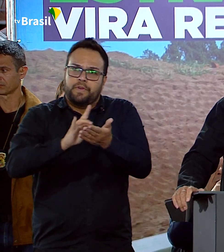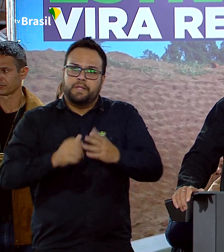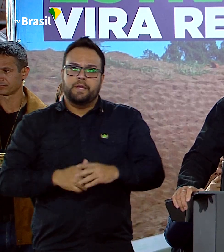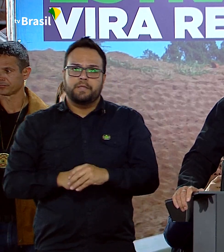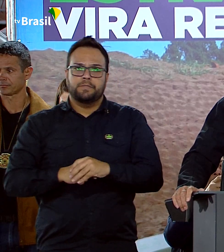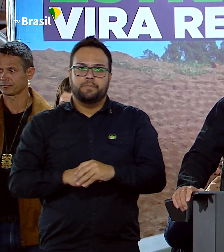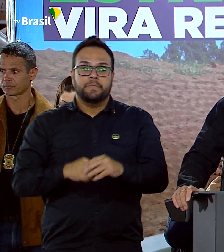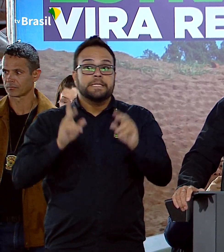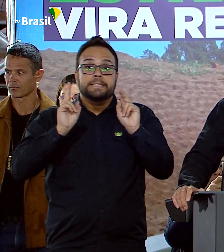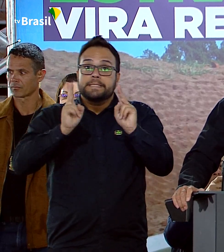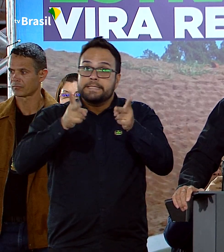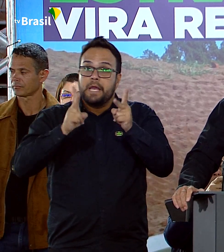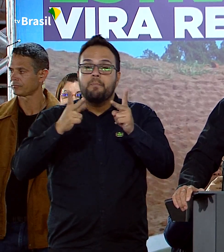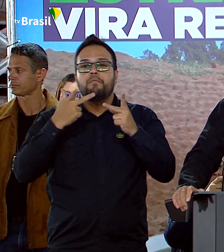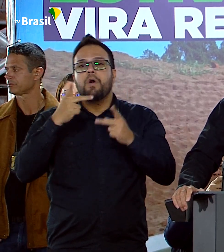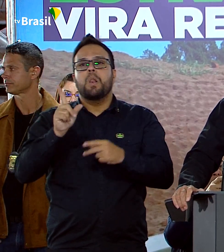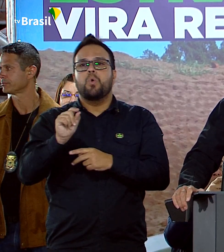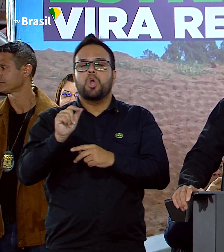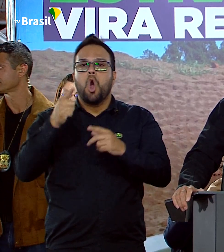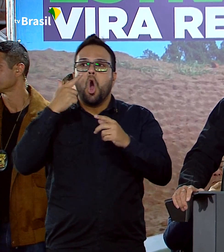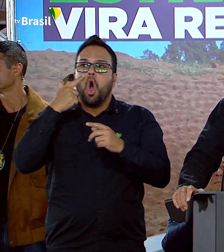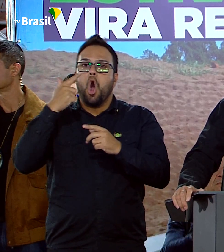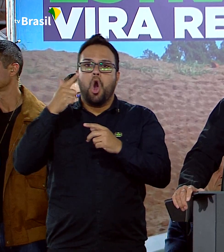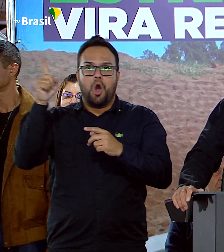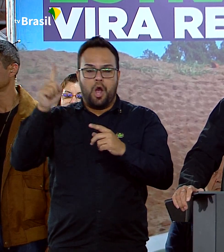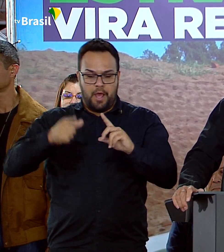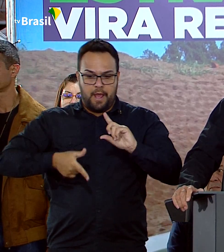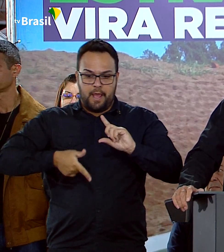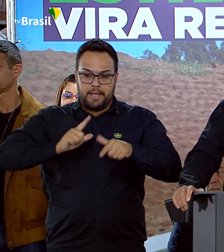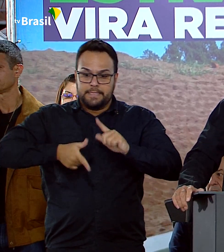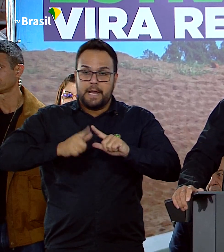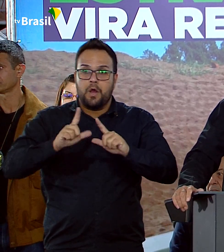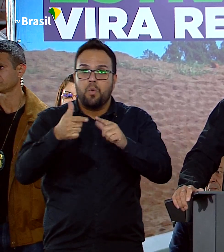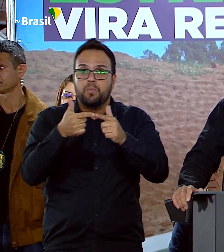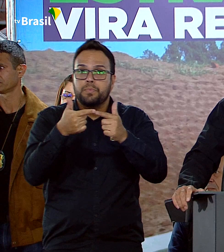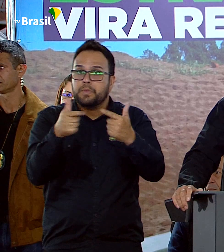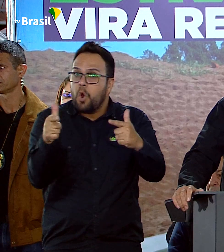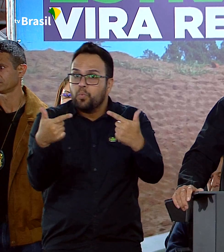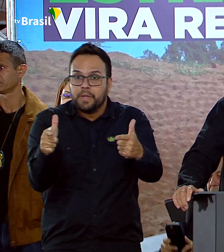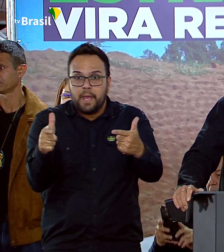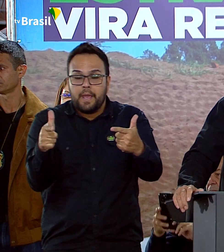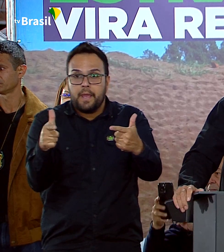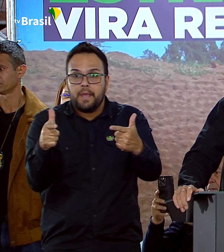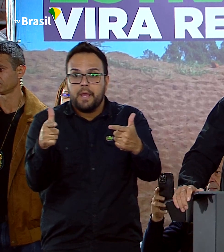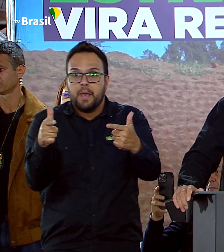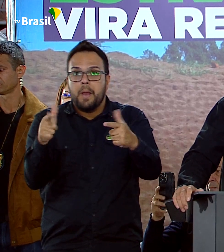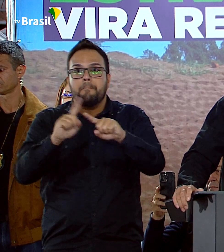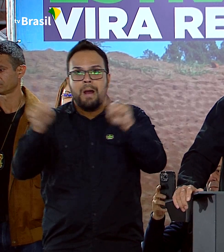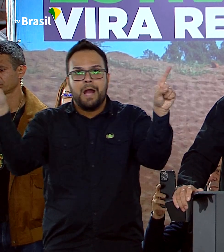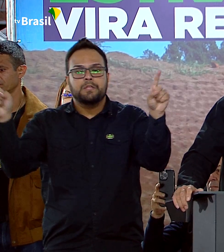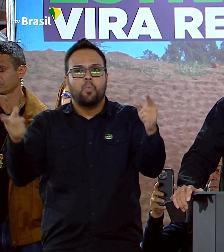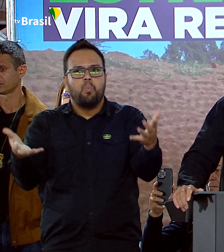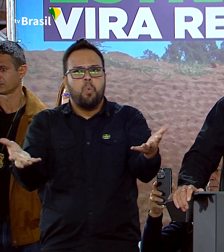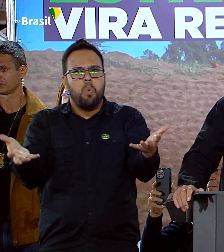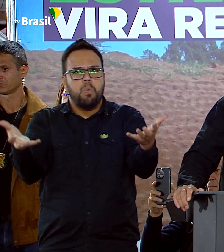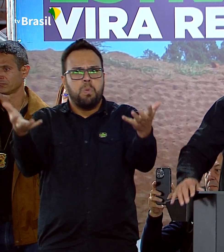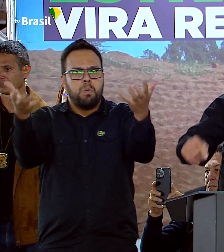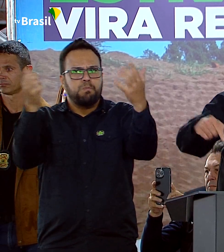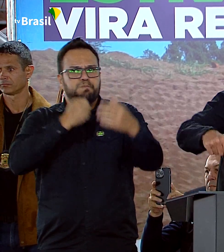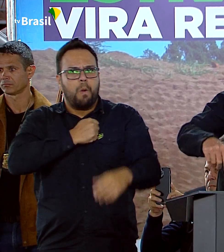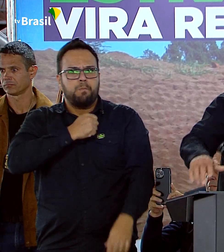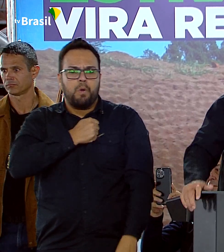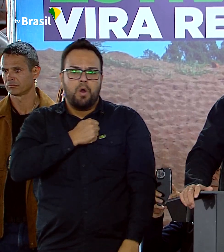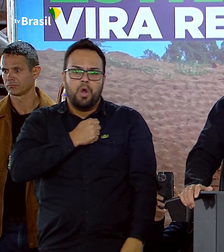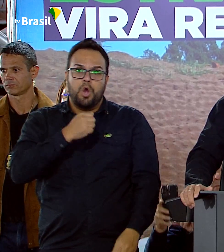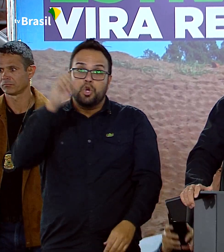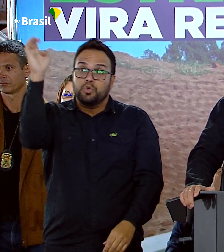Sempre digo, olhe o que Israel não tem e veja o que eles são. Olhe o que